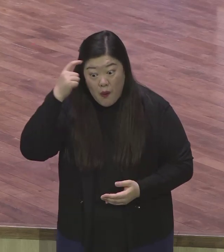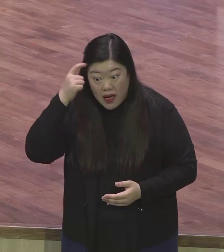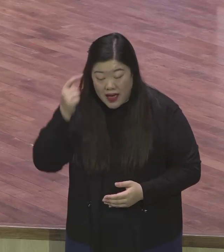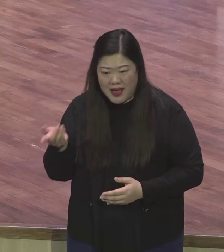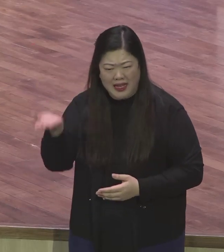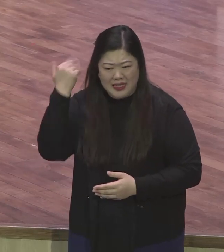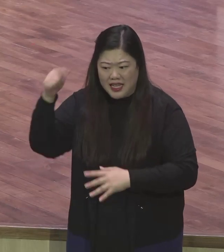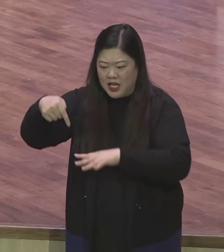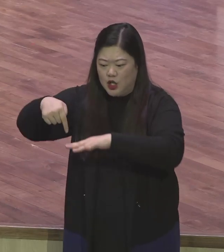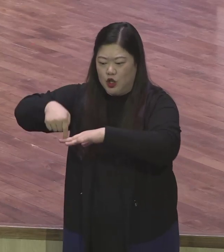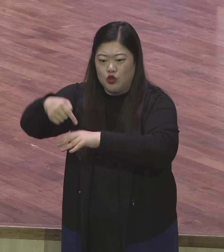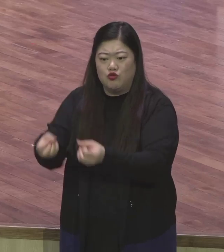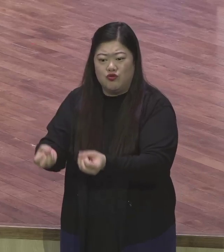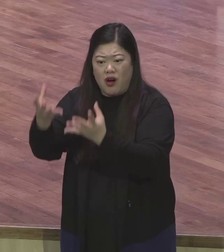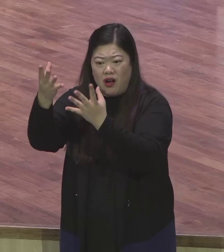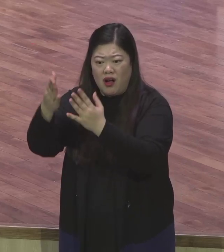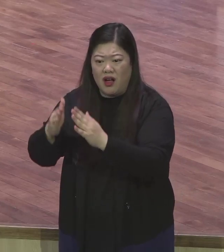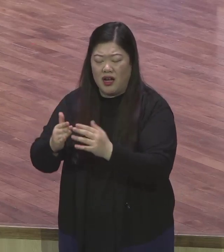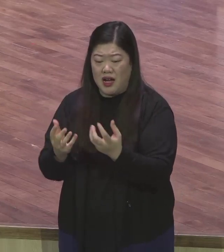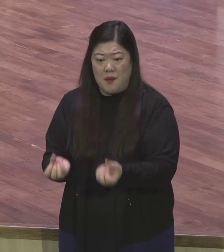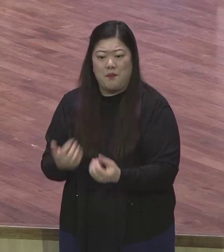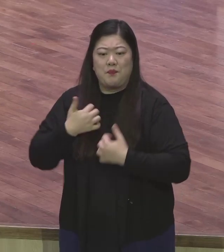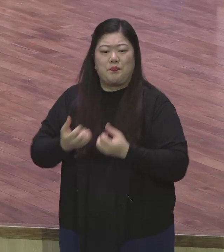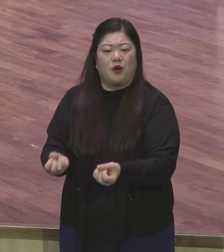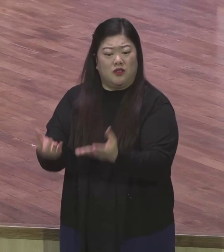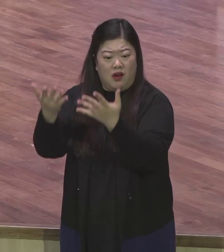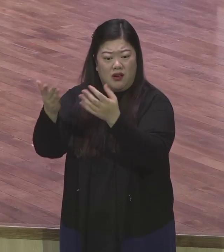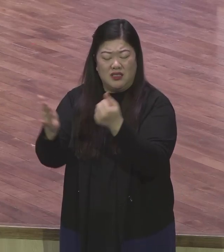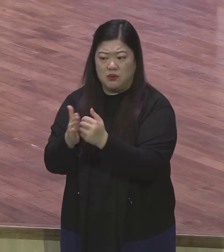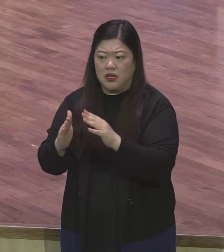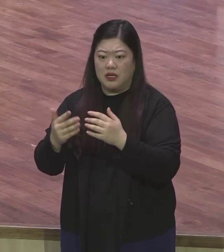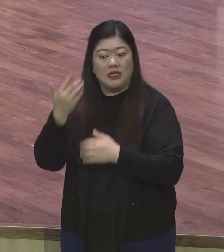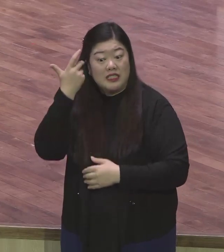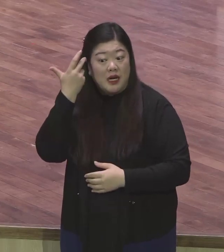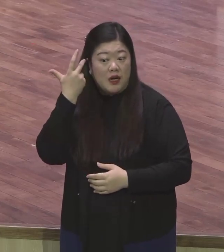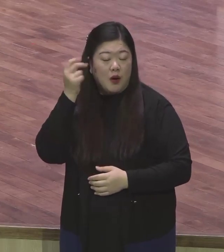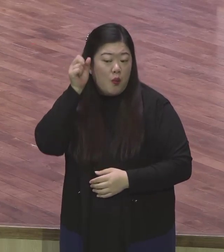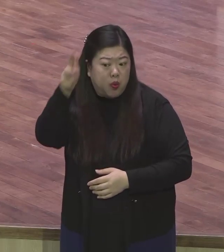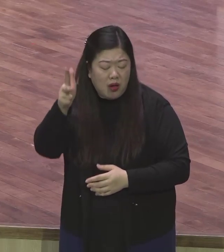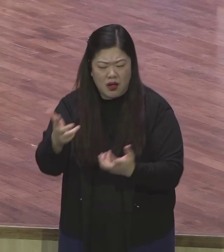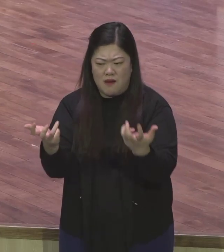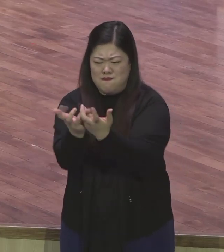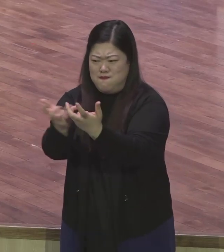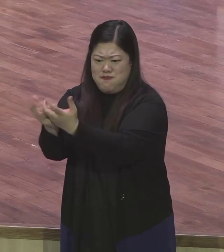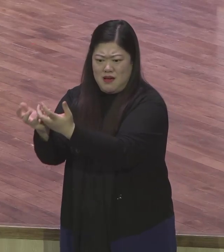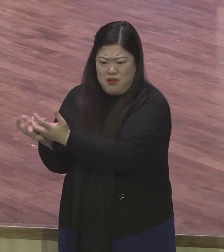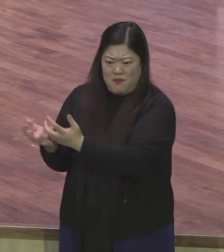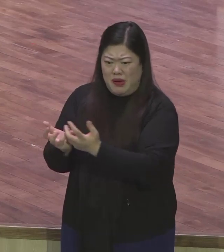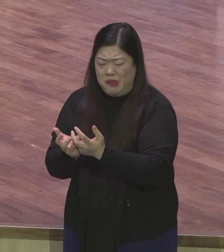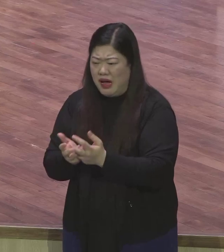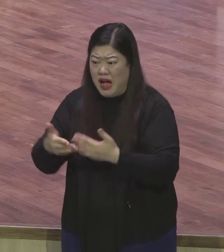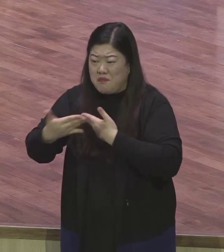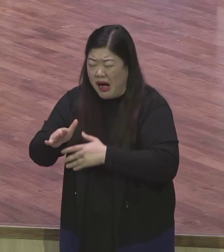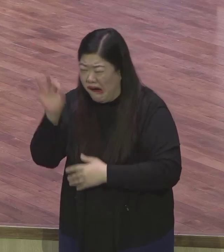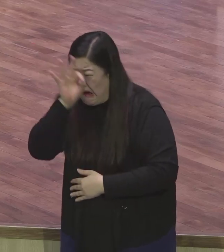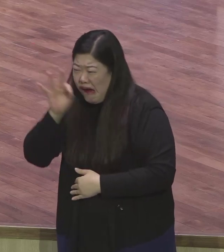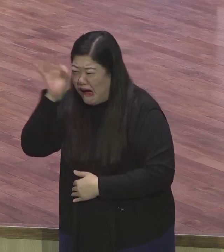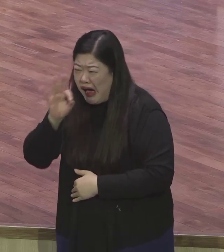방이 없었어요 그래서 여관이 방이 없어가지고 어쩔 수 없이 막 나와야 돼 예수님